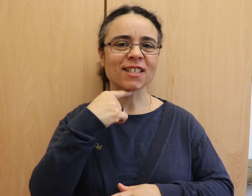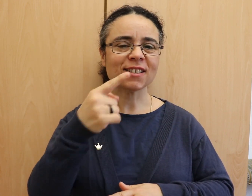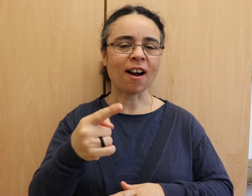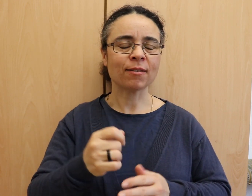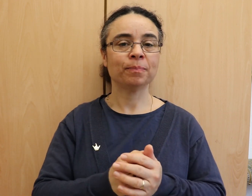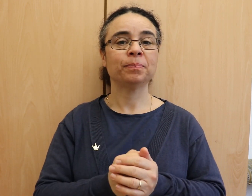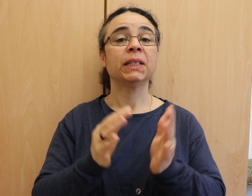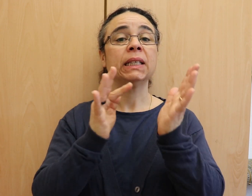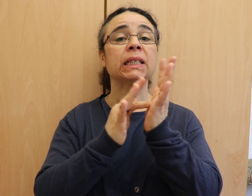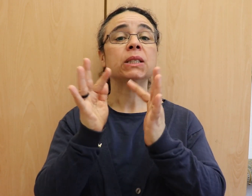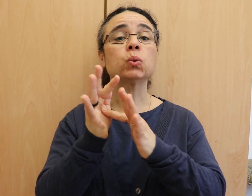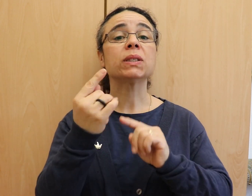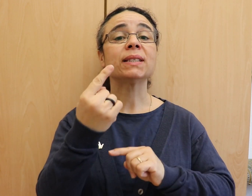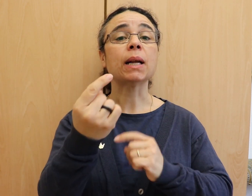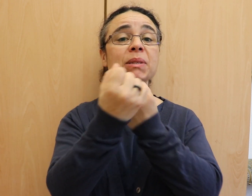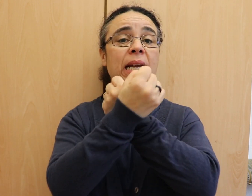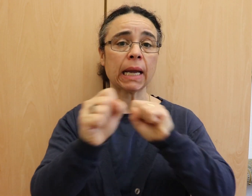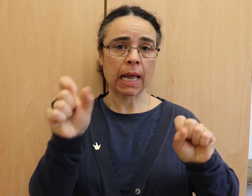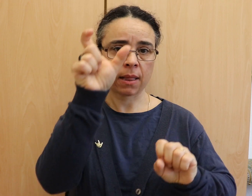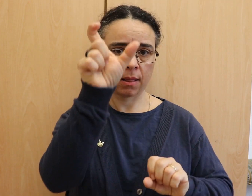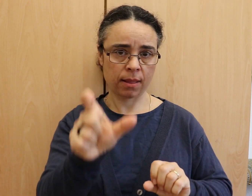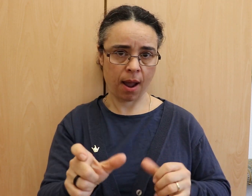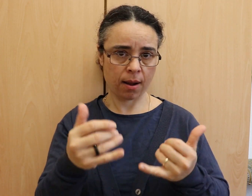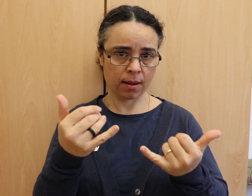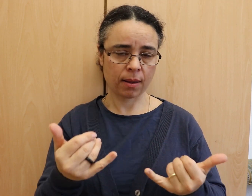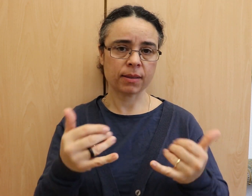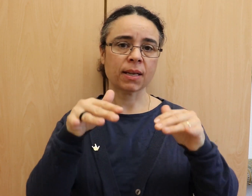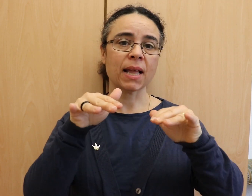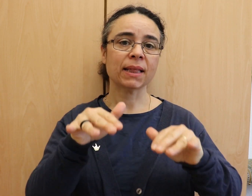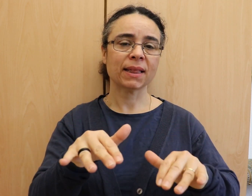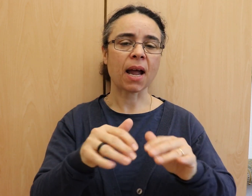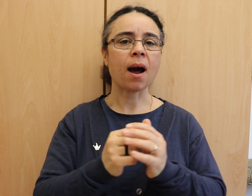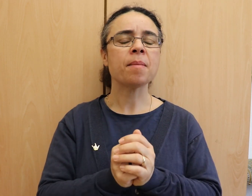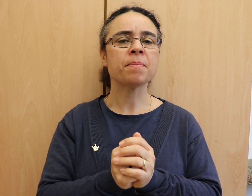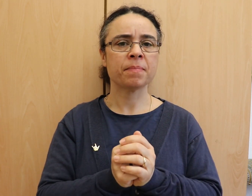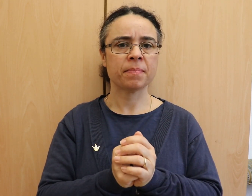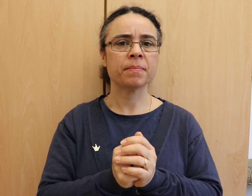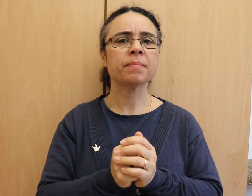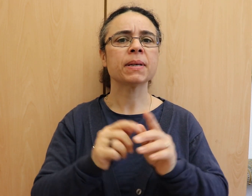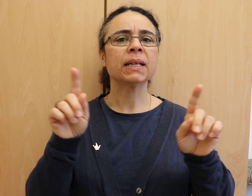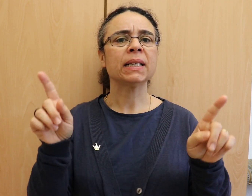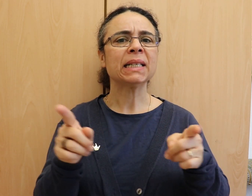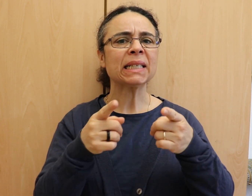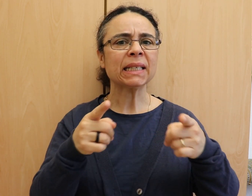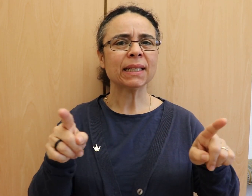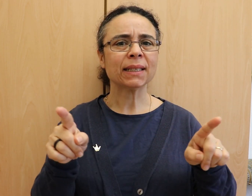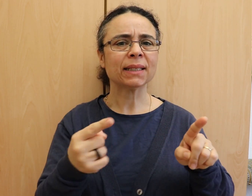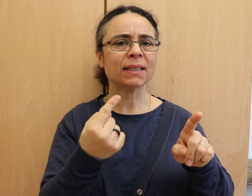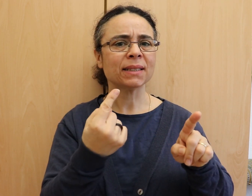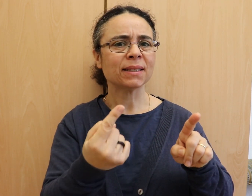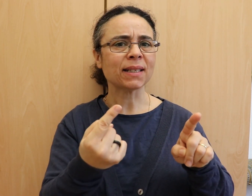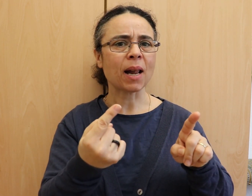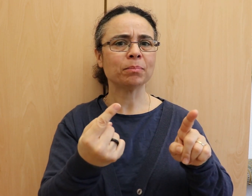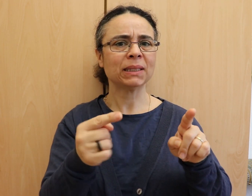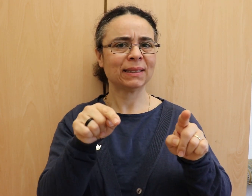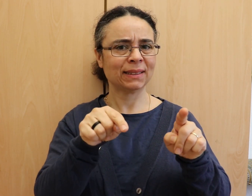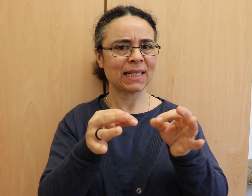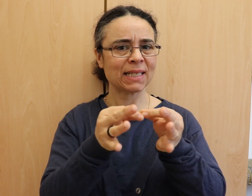Nacht. Diese Worte hallen weiter. Christ der Retter ist da. Das ist die Kurzformel